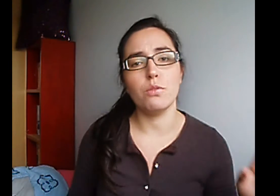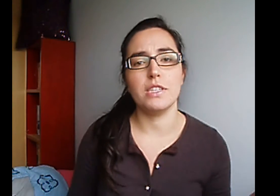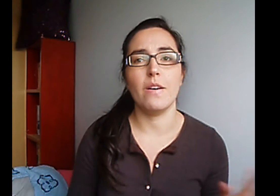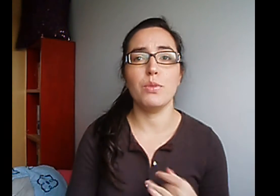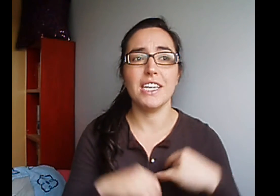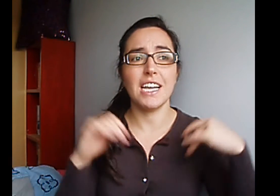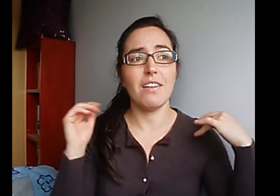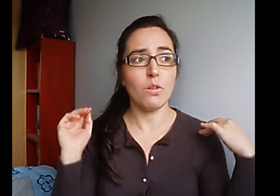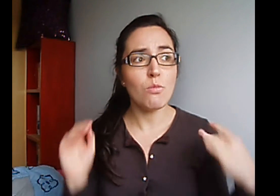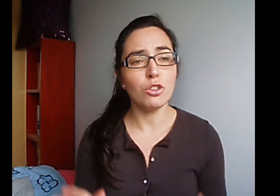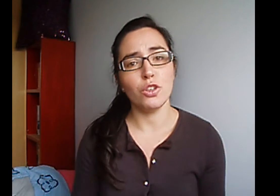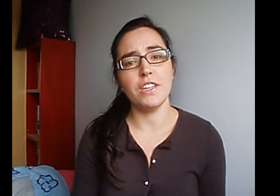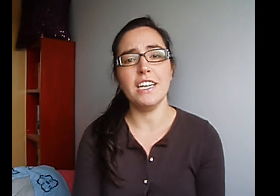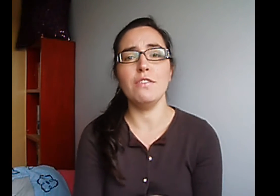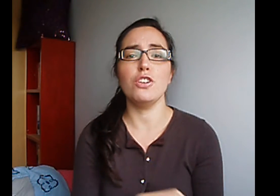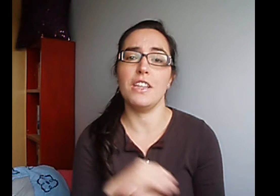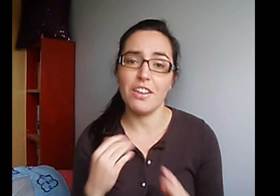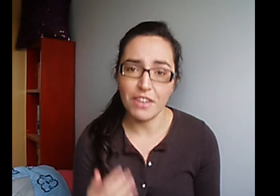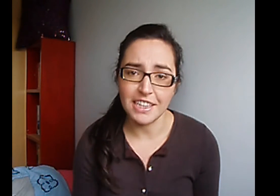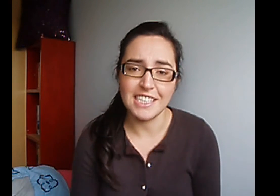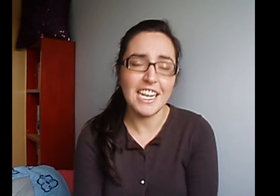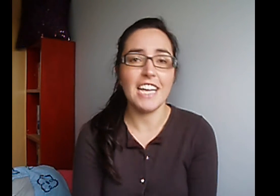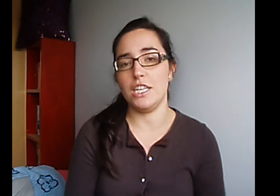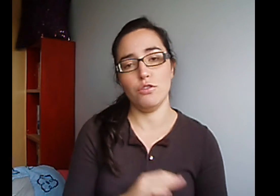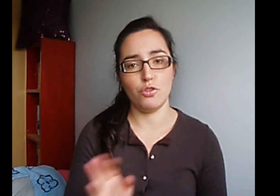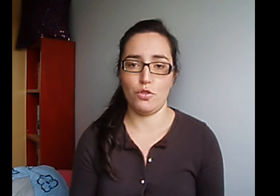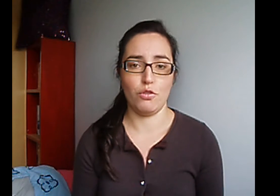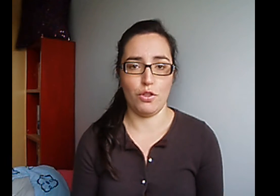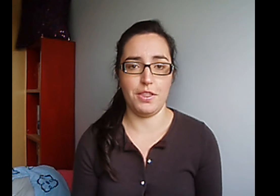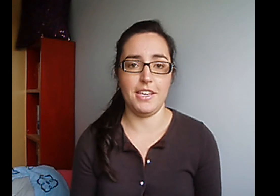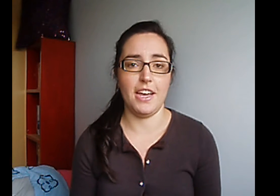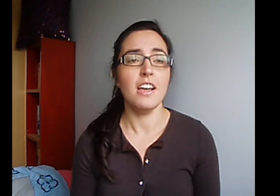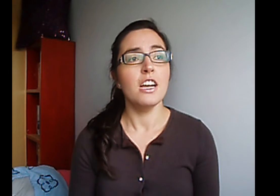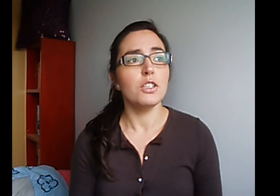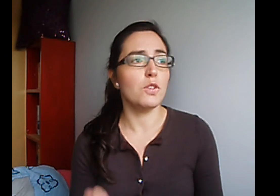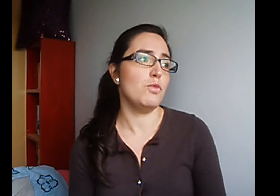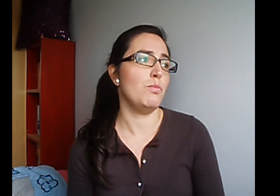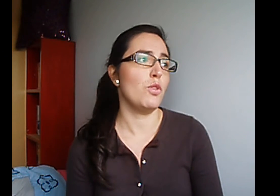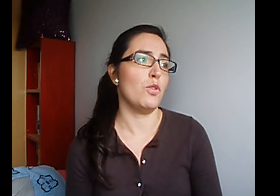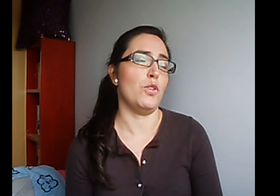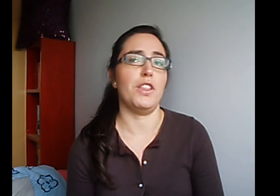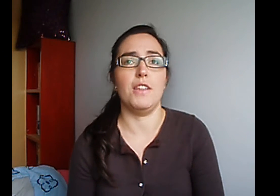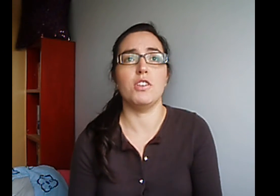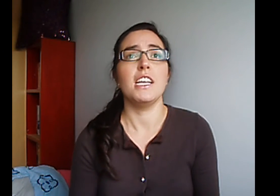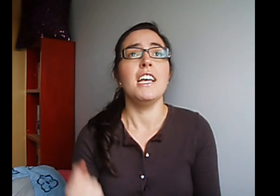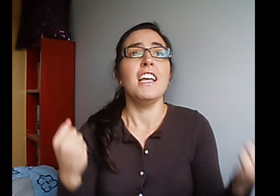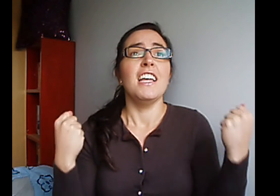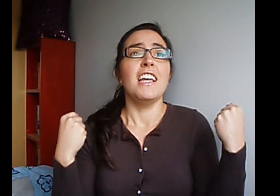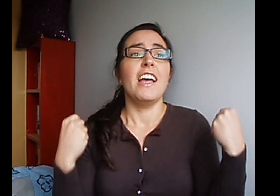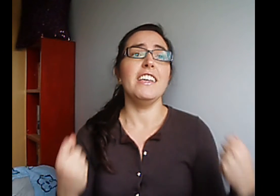gustaba? Porque sacaba un montón de libros de fantasía que yo no conocía Son muy poco conocidos Y